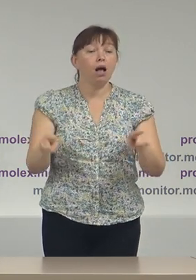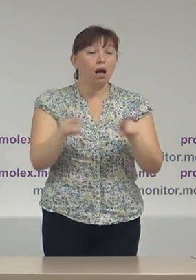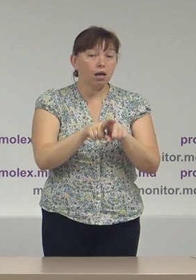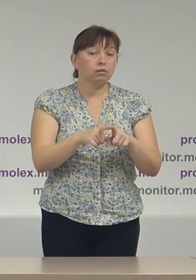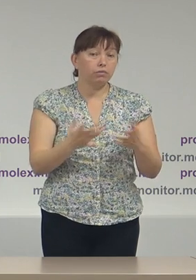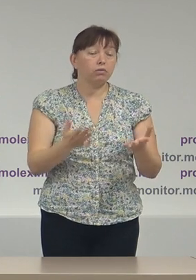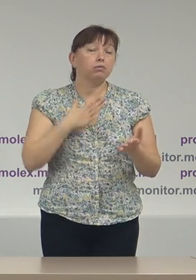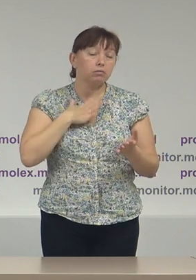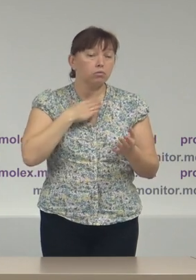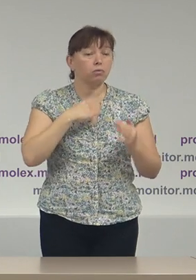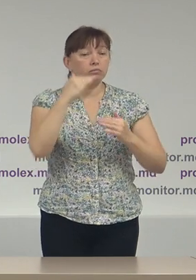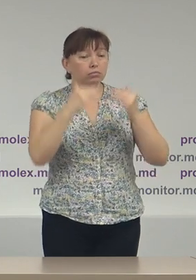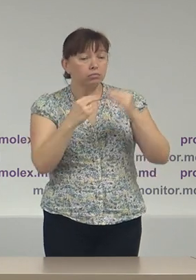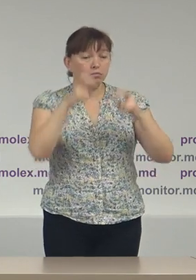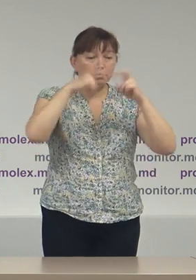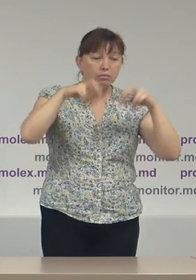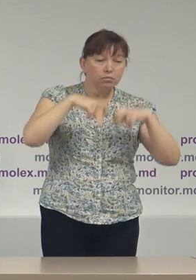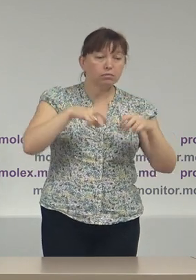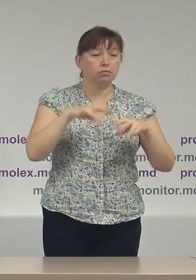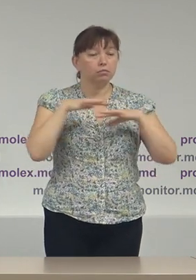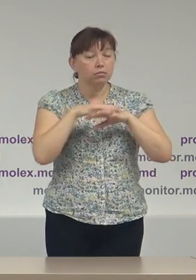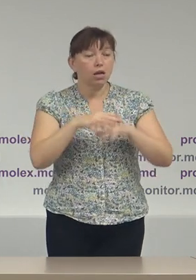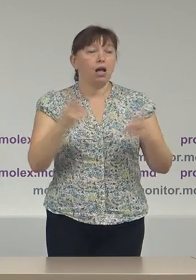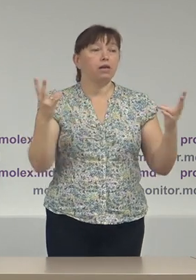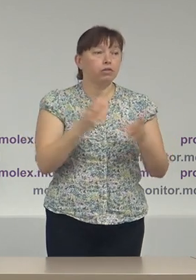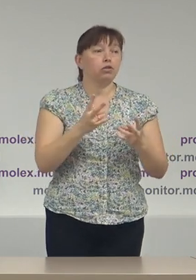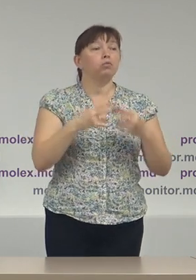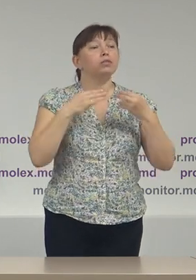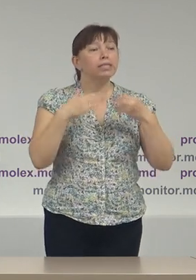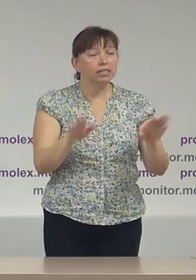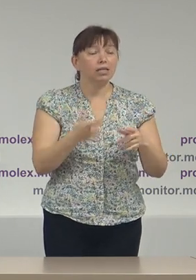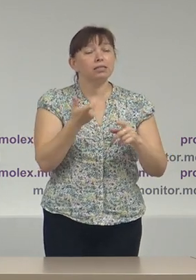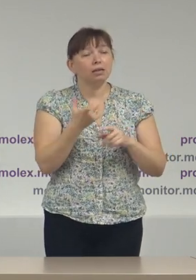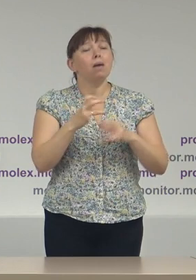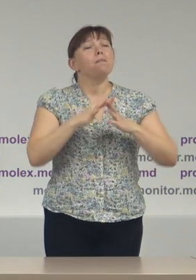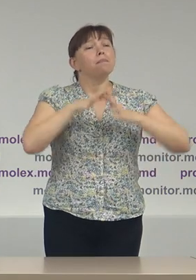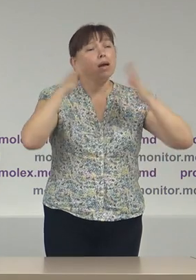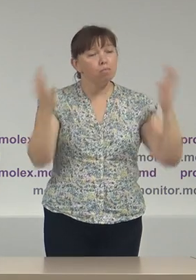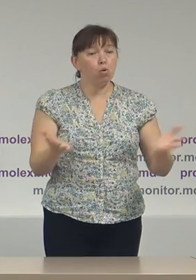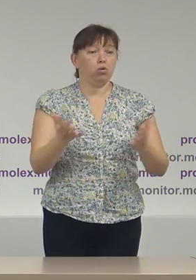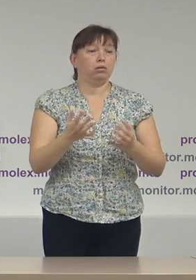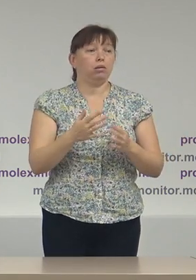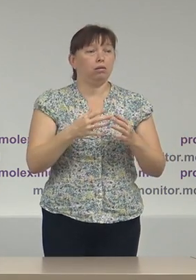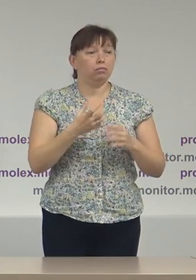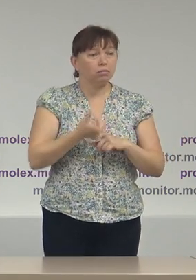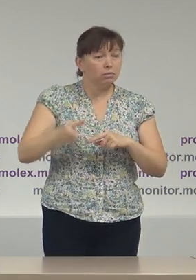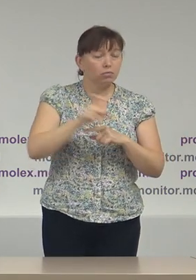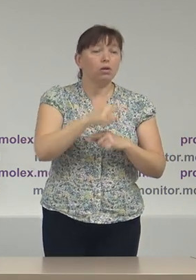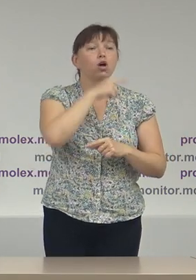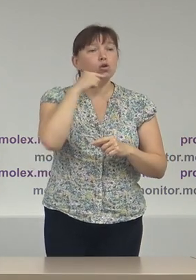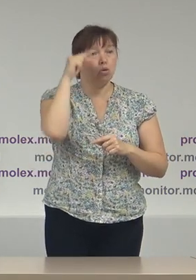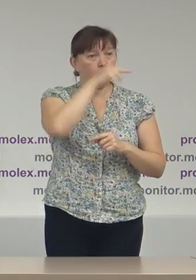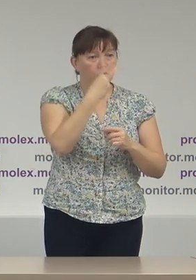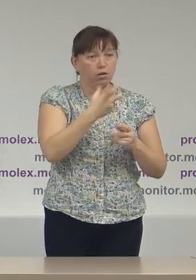estimărilor noastre și analizii noastre comparative, ar fi trebuit să fie deschise mai multe secții de votare în Federația